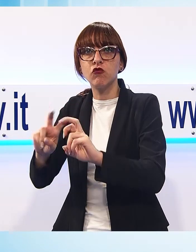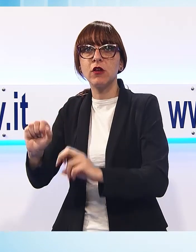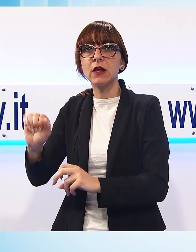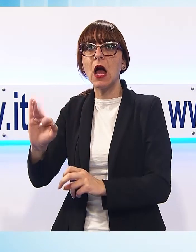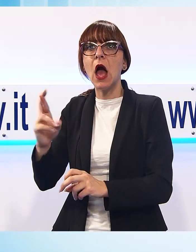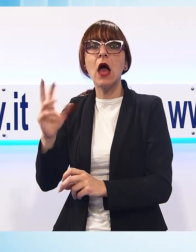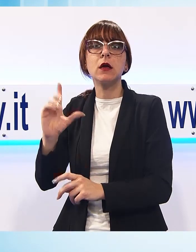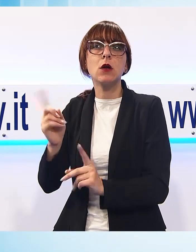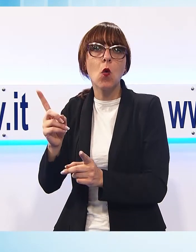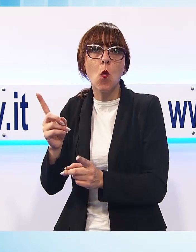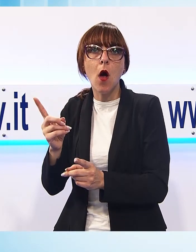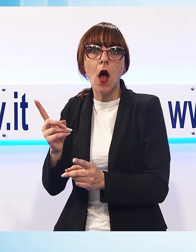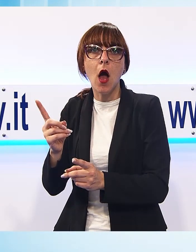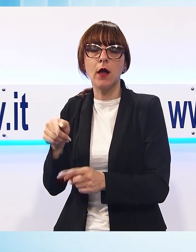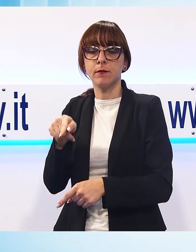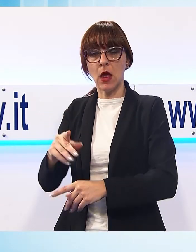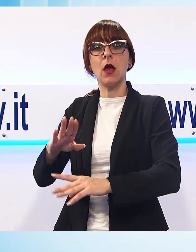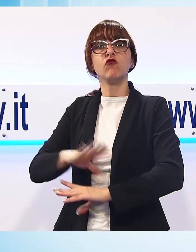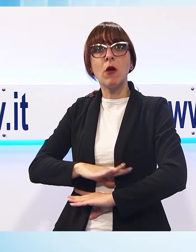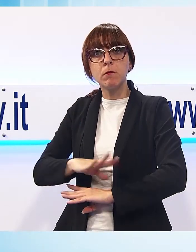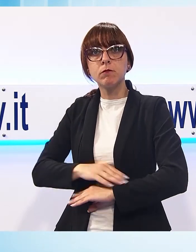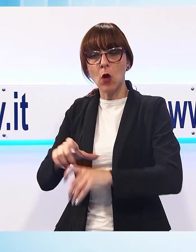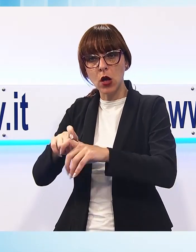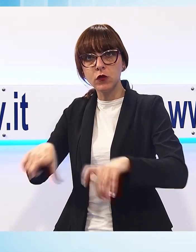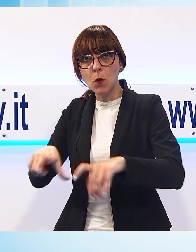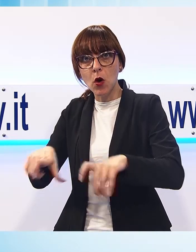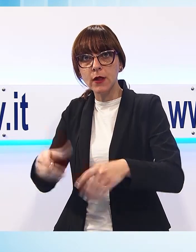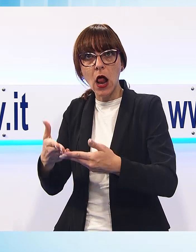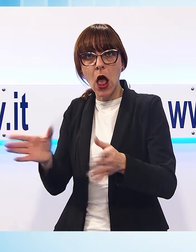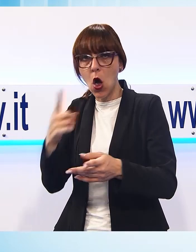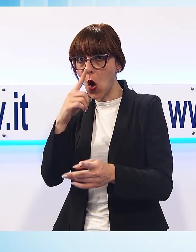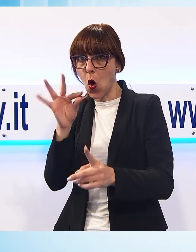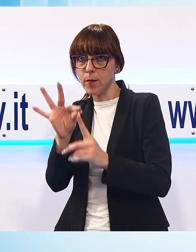e saranno sportelli aperti per queste attività.